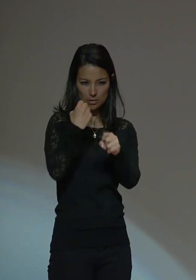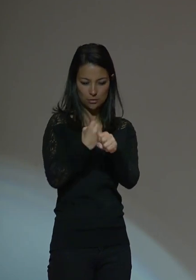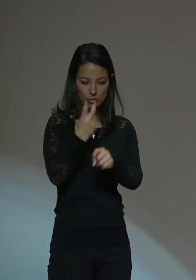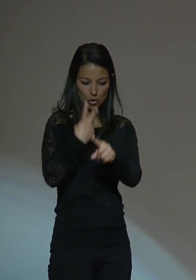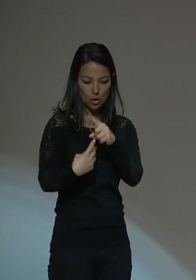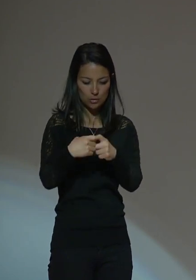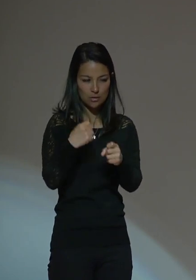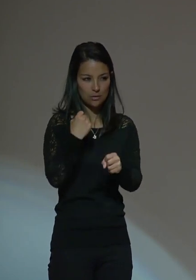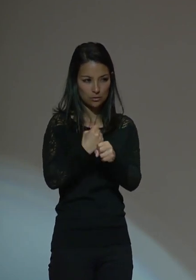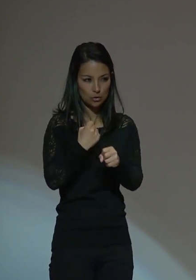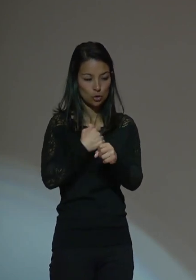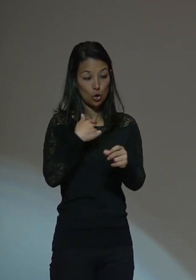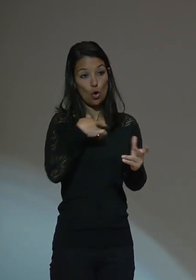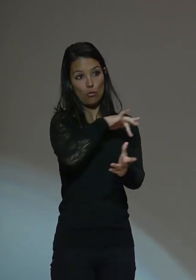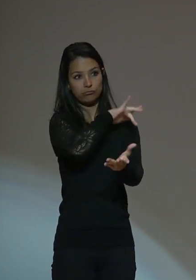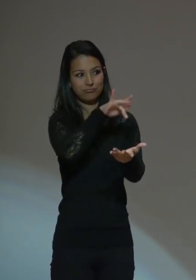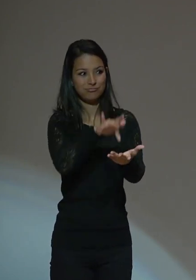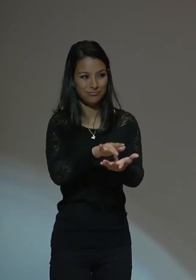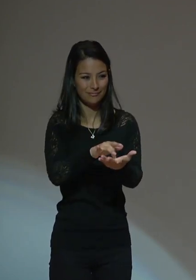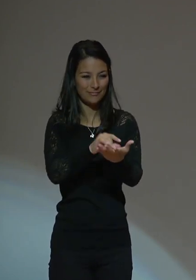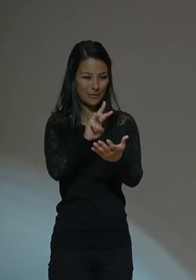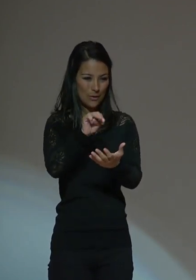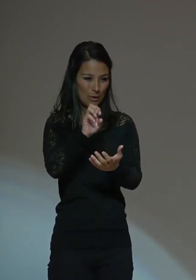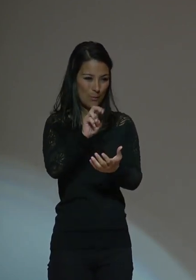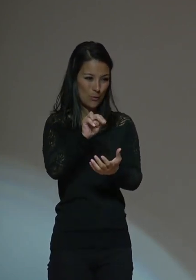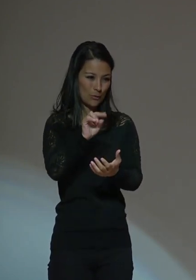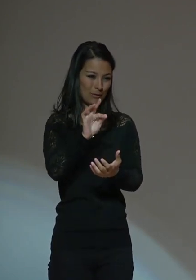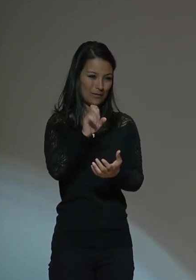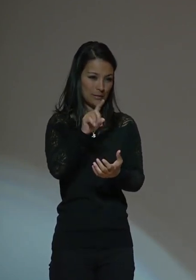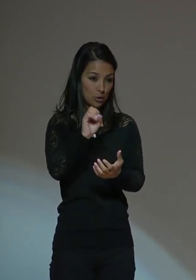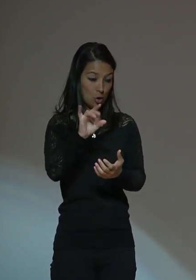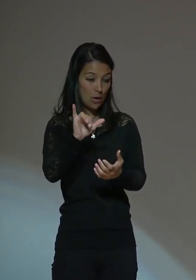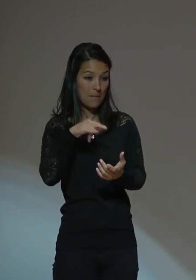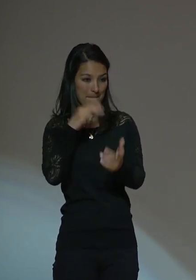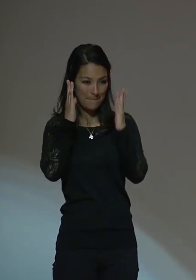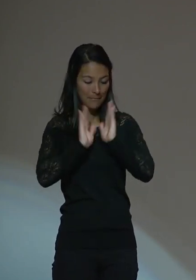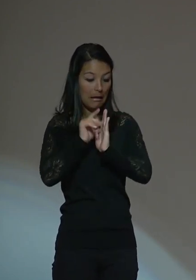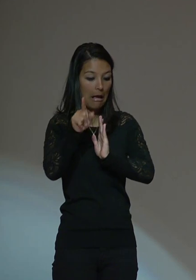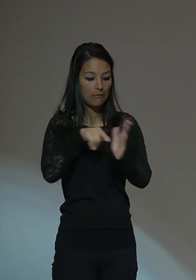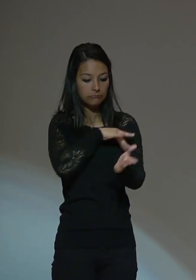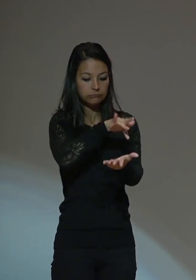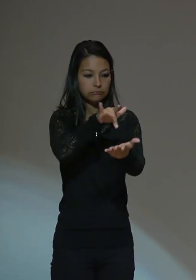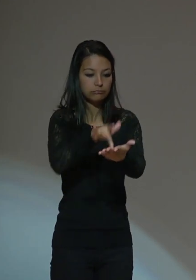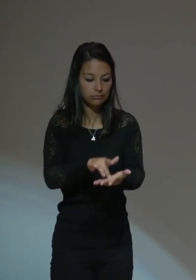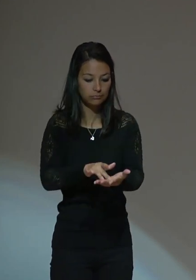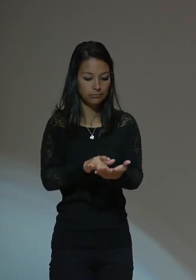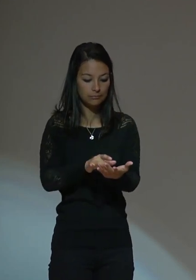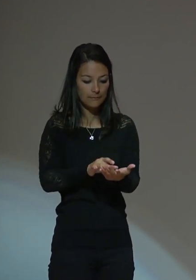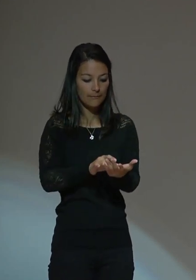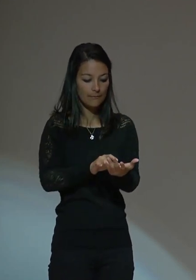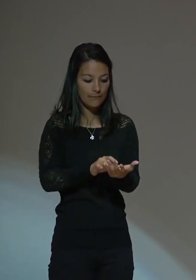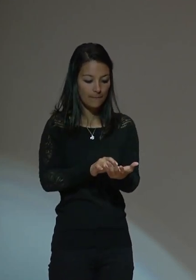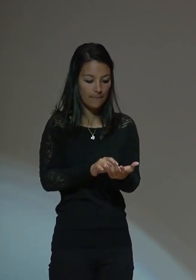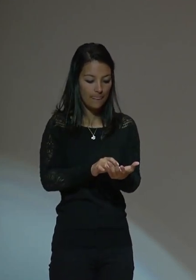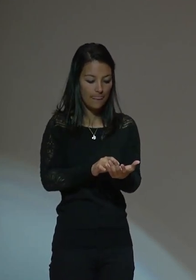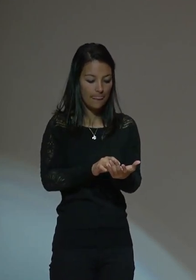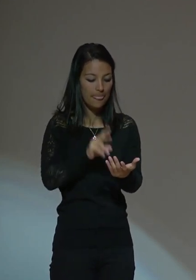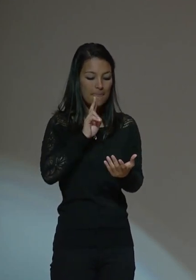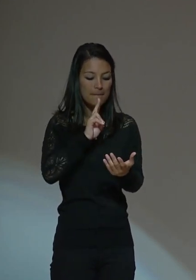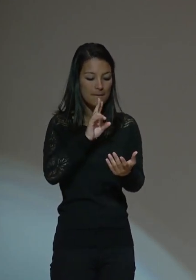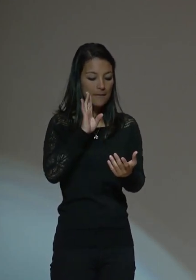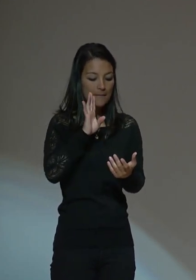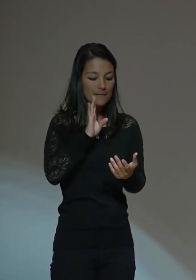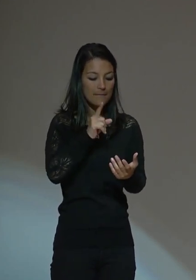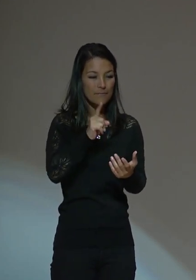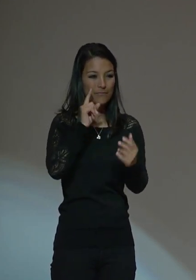regresé a Montes de María, la viuda del rector